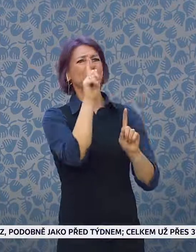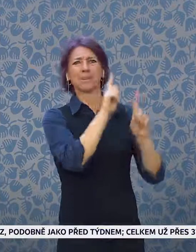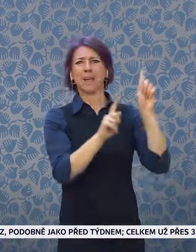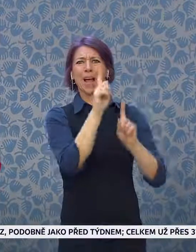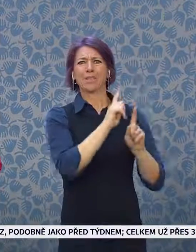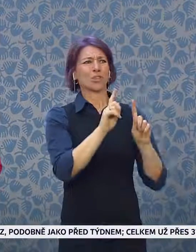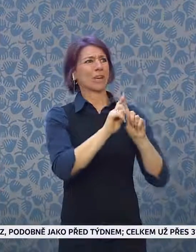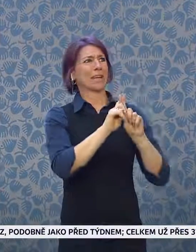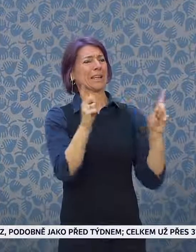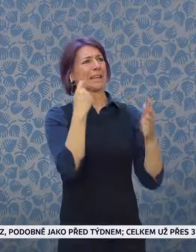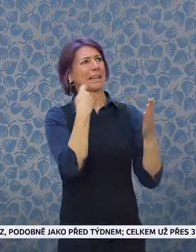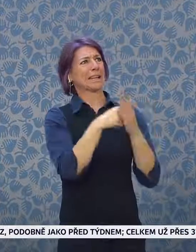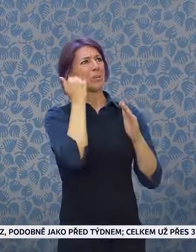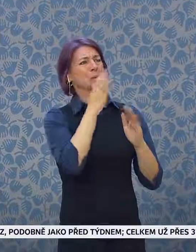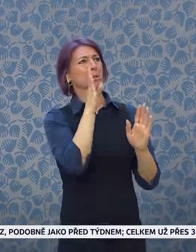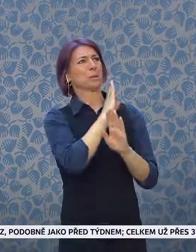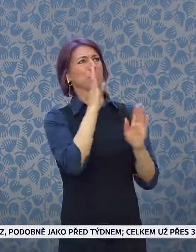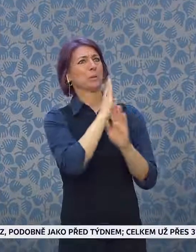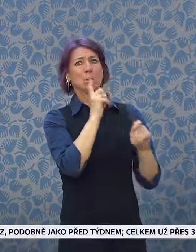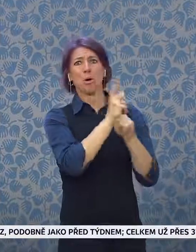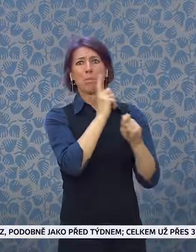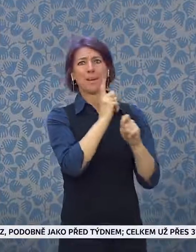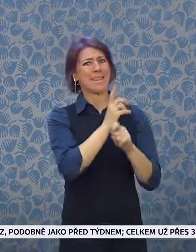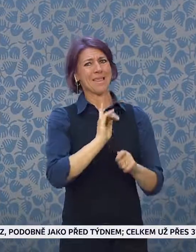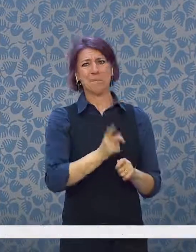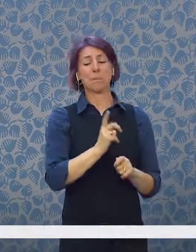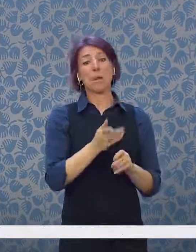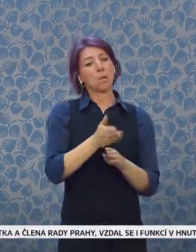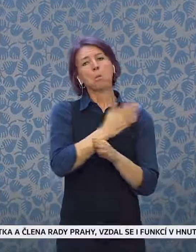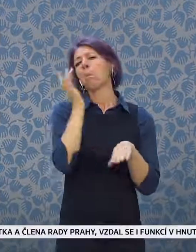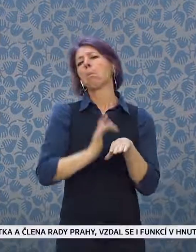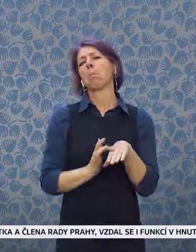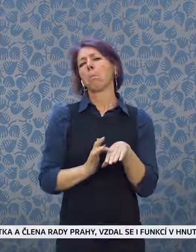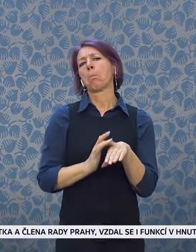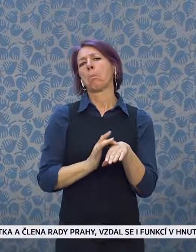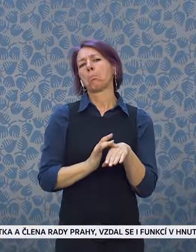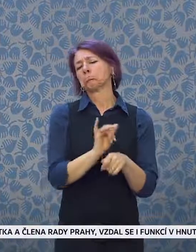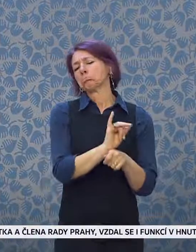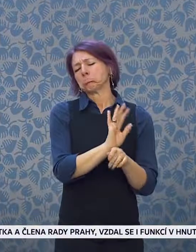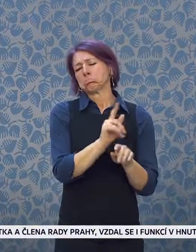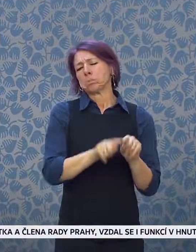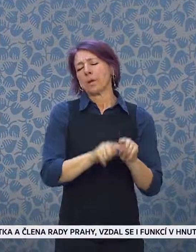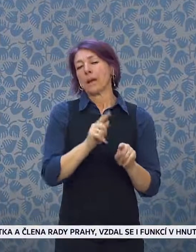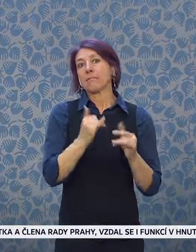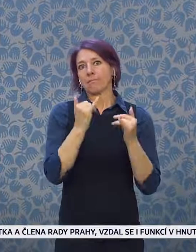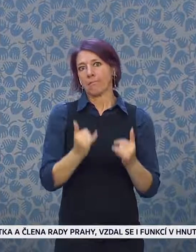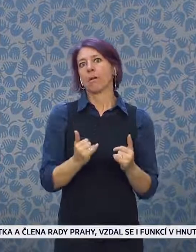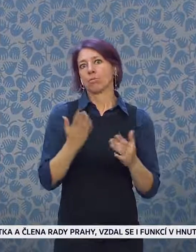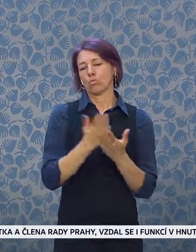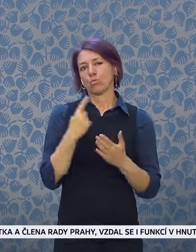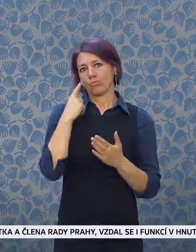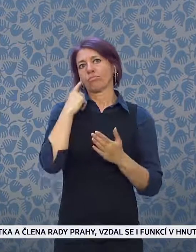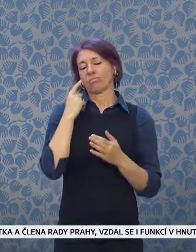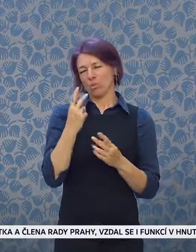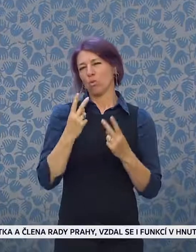a některé věci jsme ignorovali spíše, než abychom podporovali